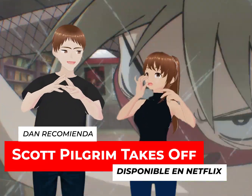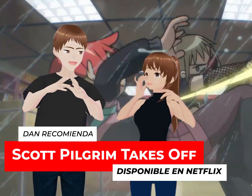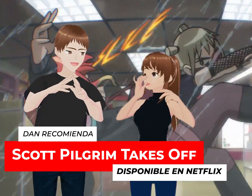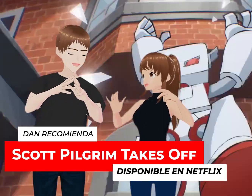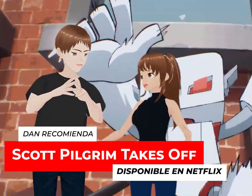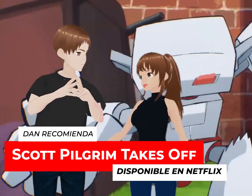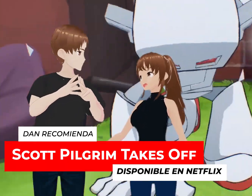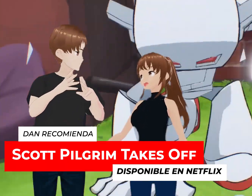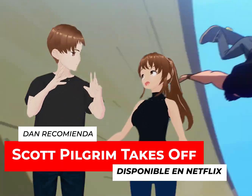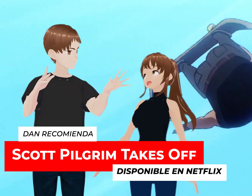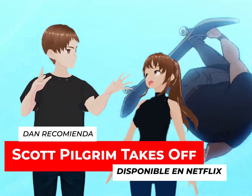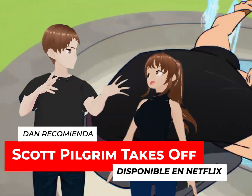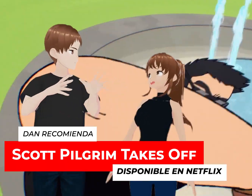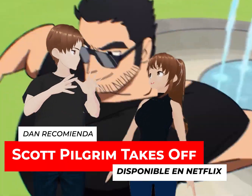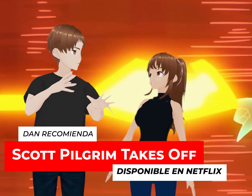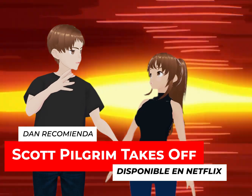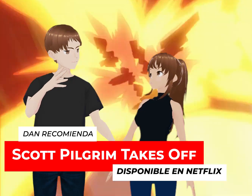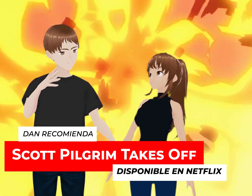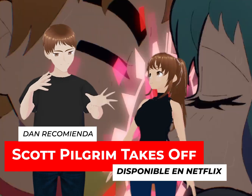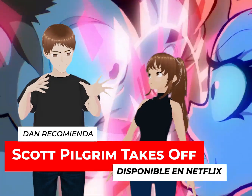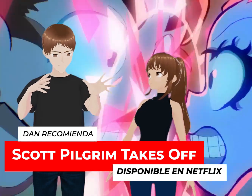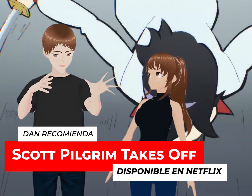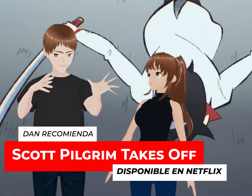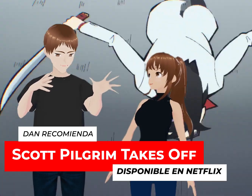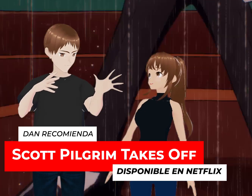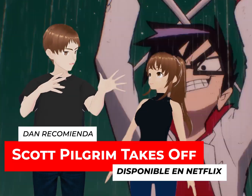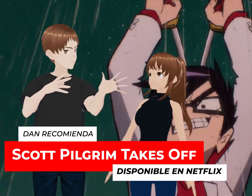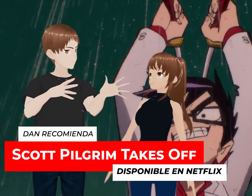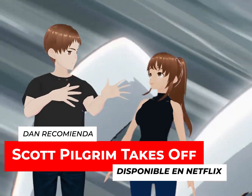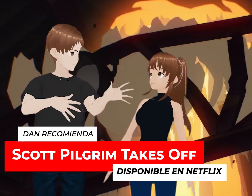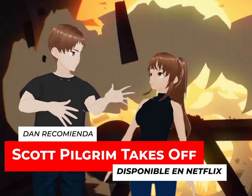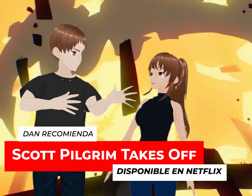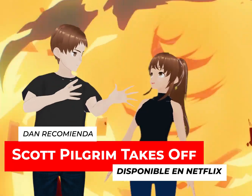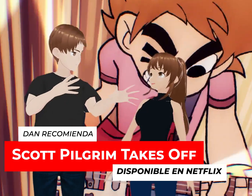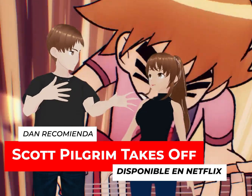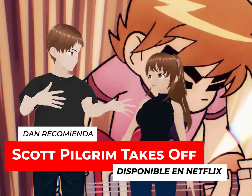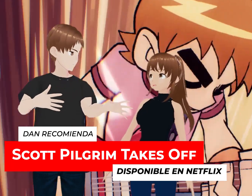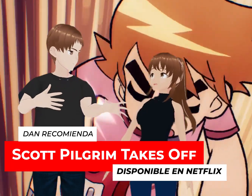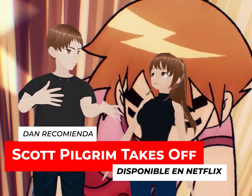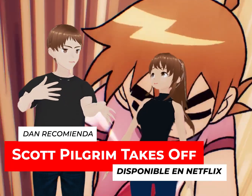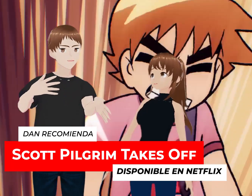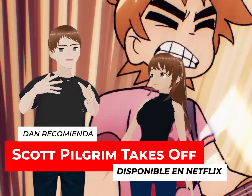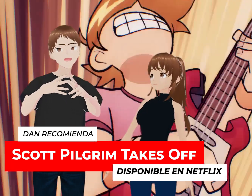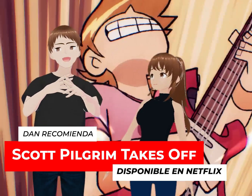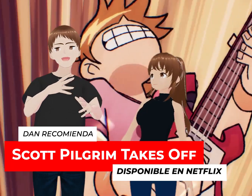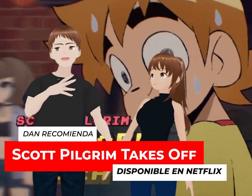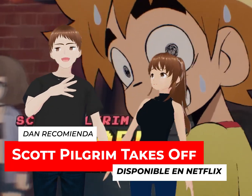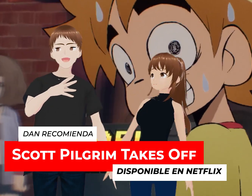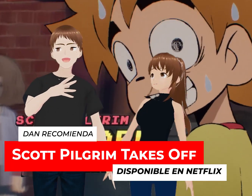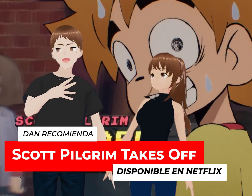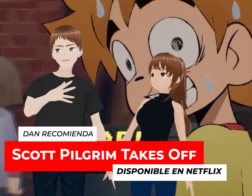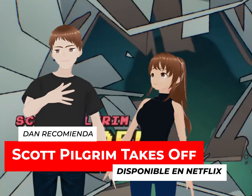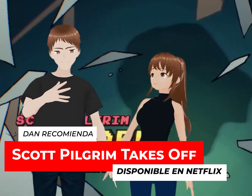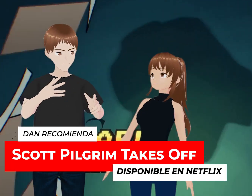Este, pero es curioso porque tienes a varias personalidades como esta,